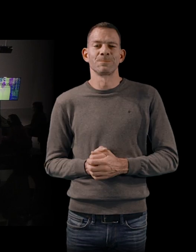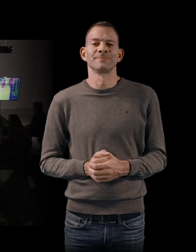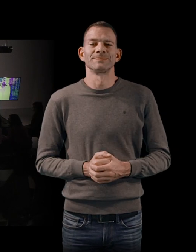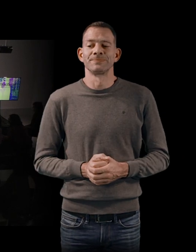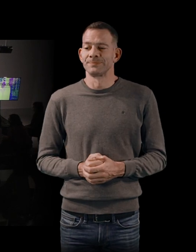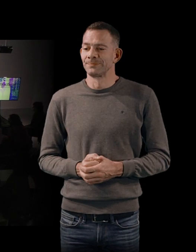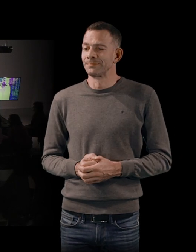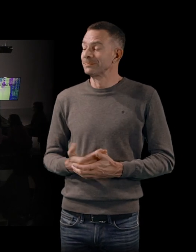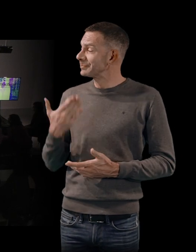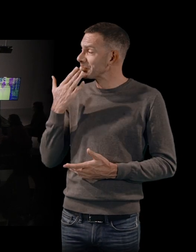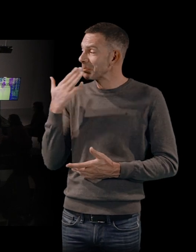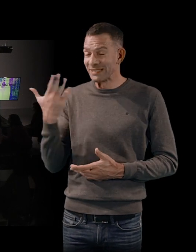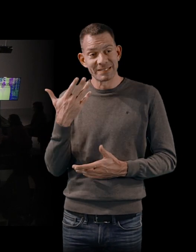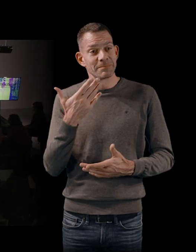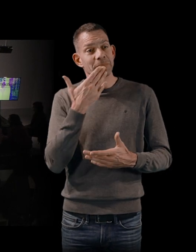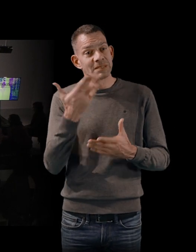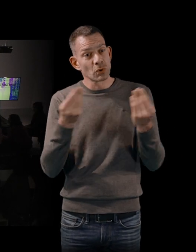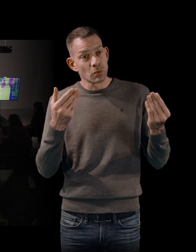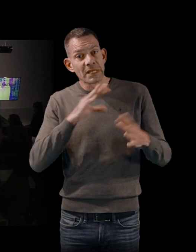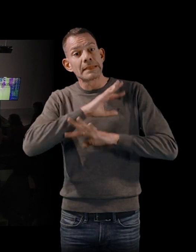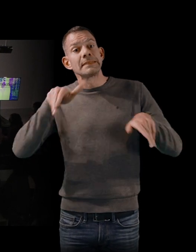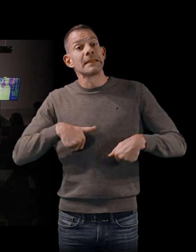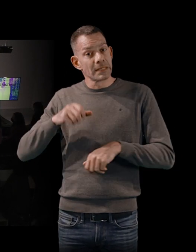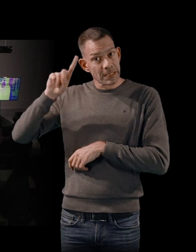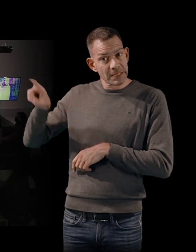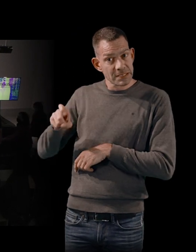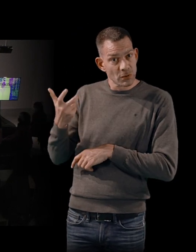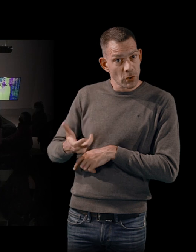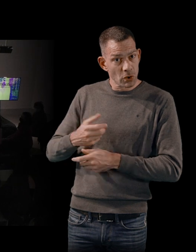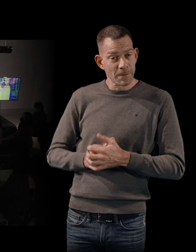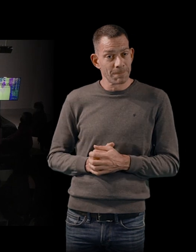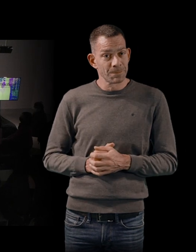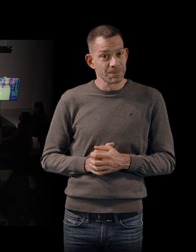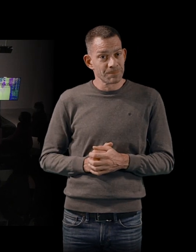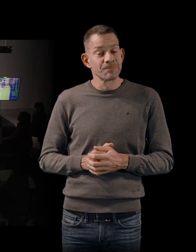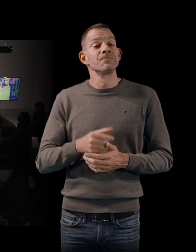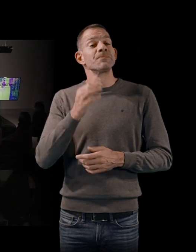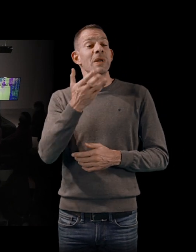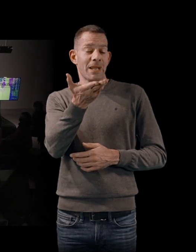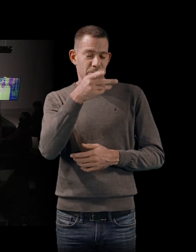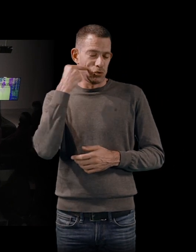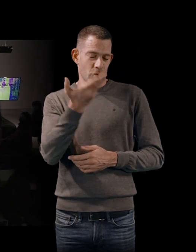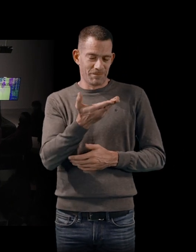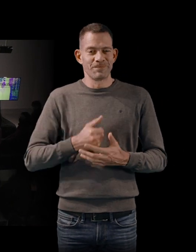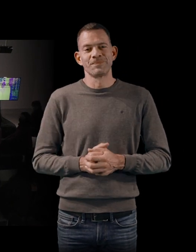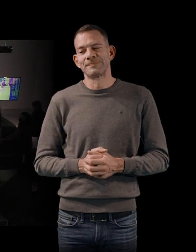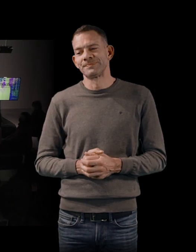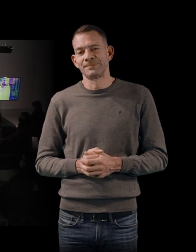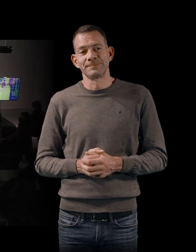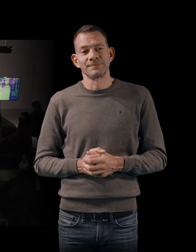Merci beaucoup.-ce qu'il peut-être une ultime question ? Oui, allez-y, monsieur, si vous voulez bien lever la main pour qu'on